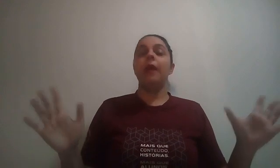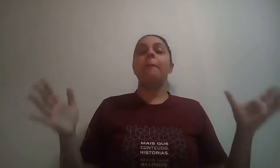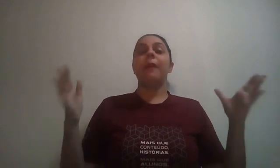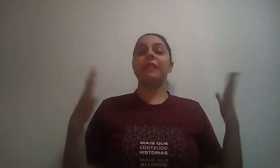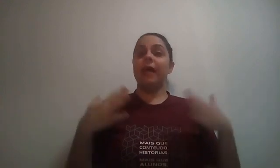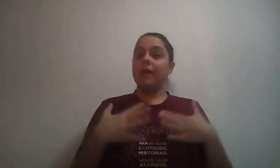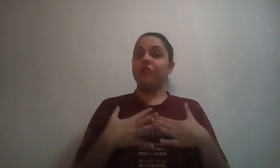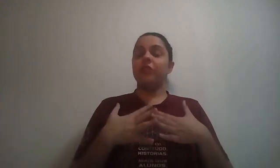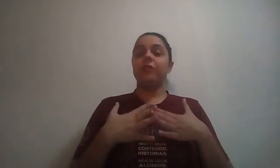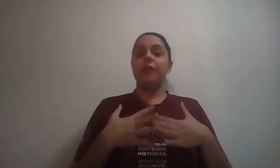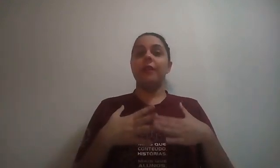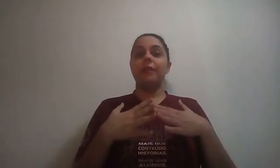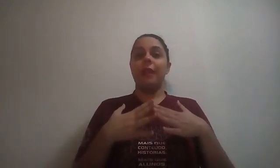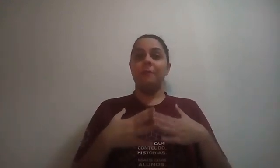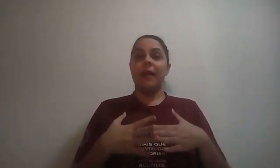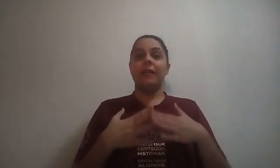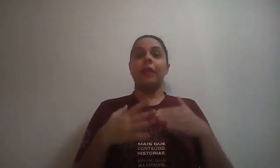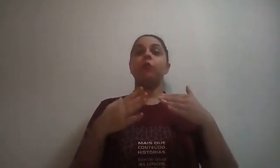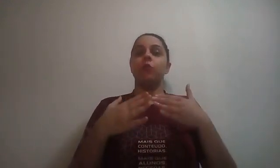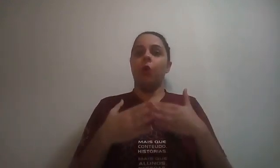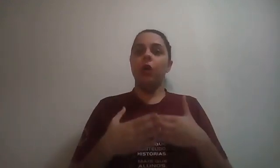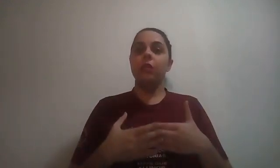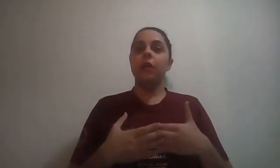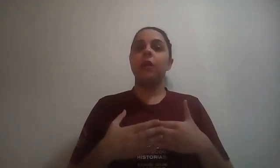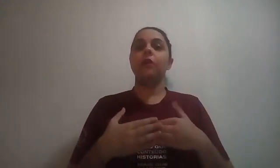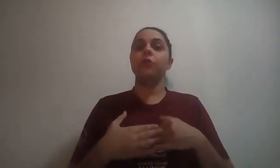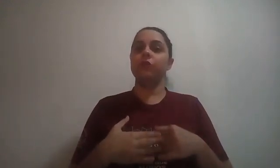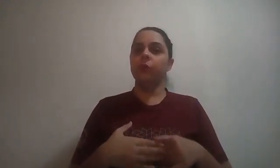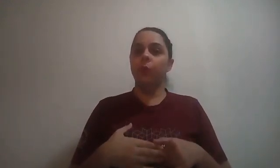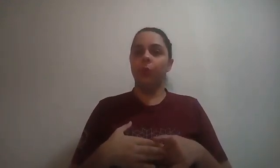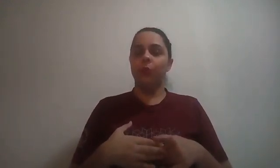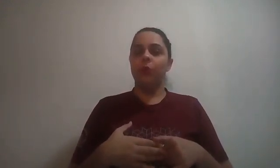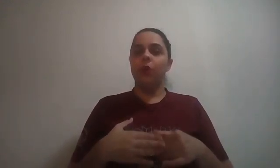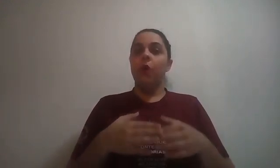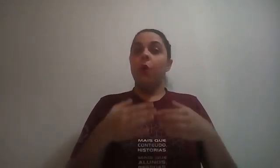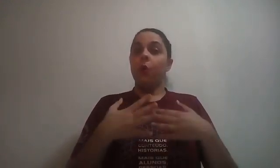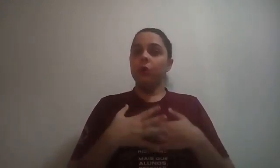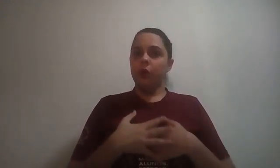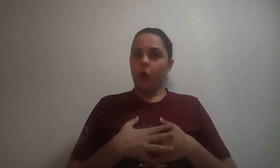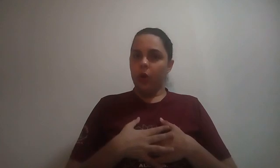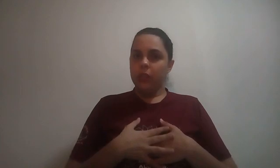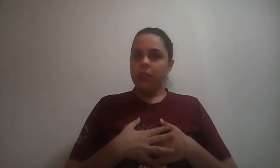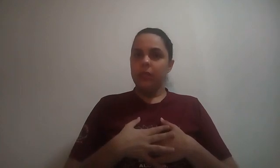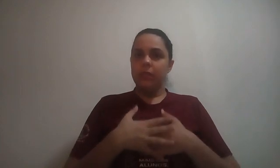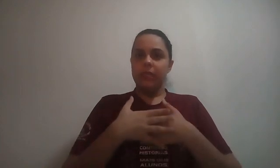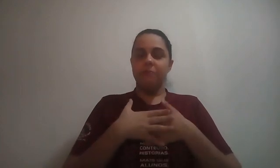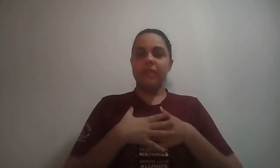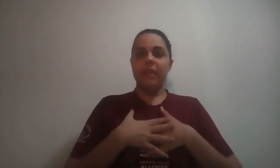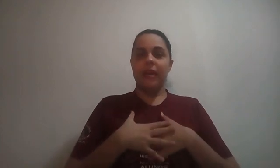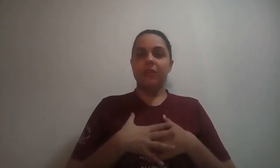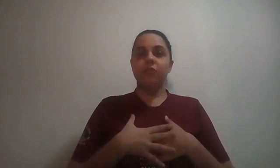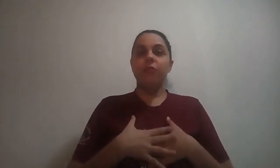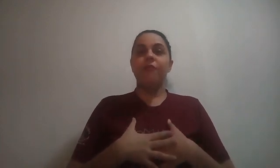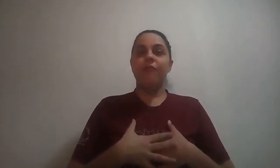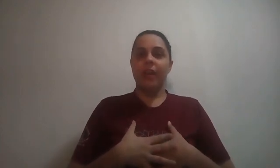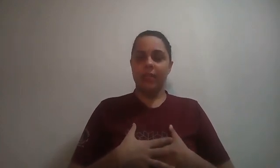Mas aí, a gente tem que lembrar que tem o Norte e o Sul. O Norte sempre será a sua frente,